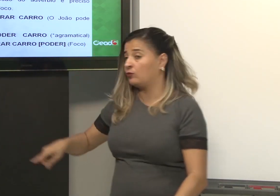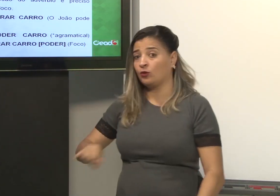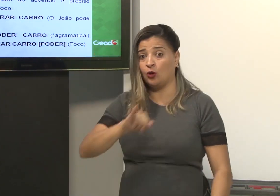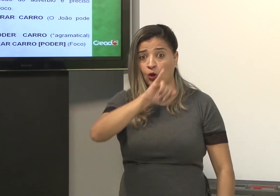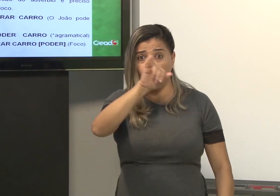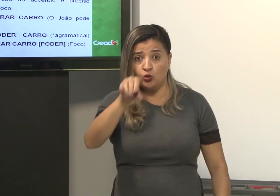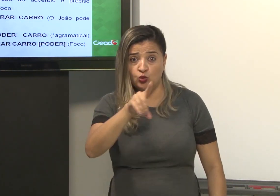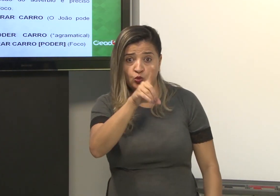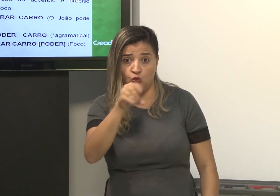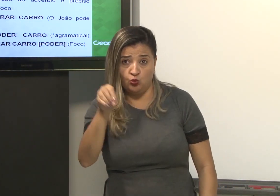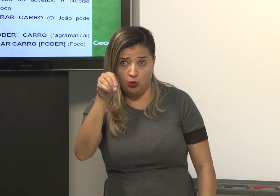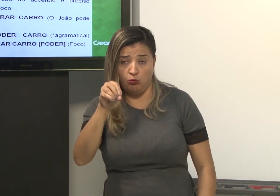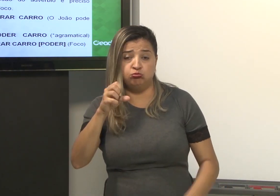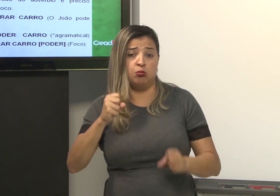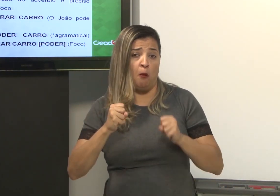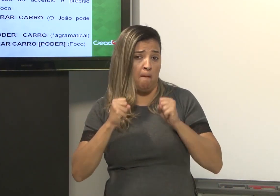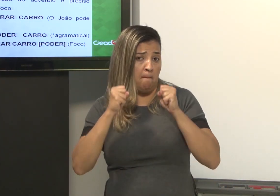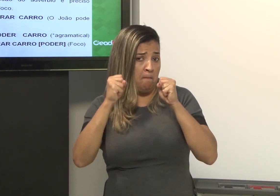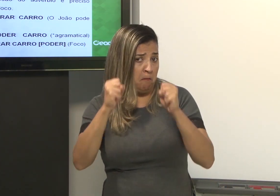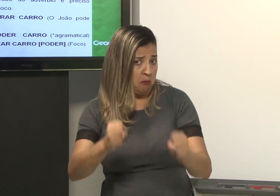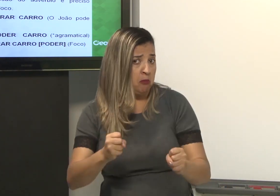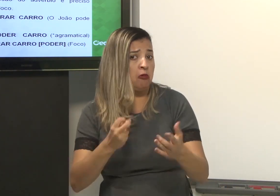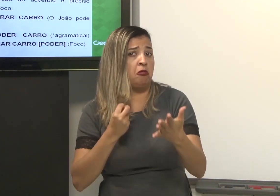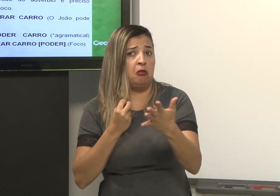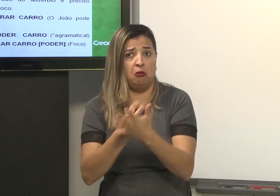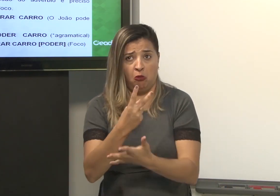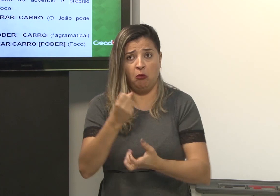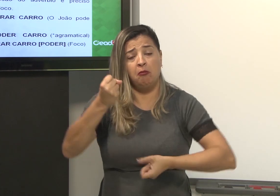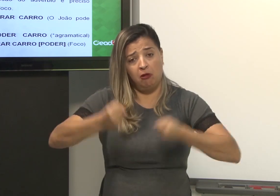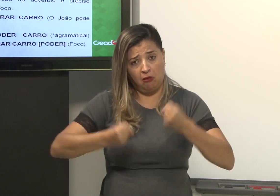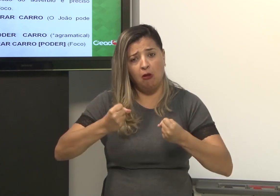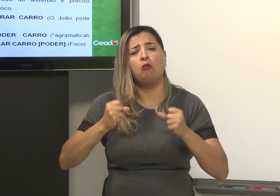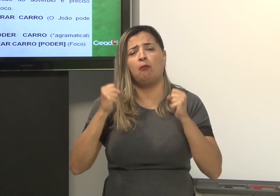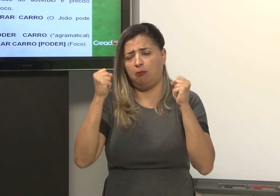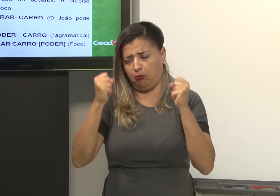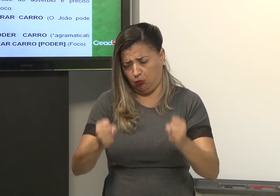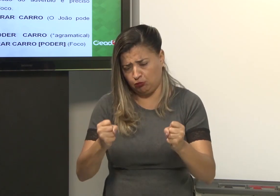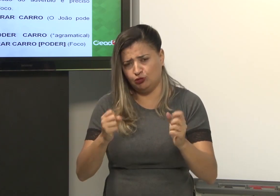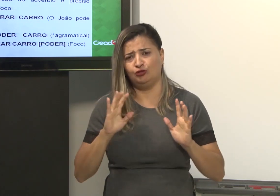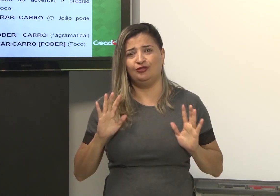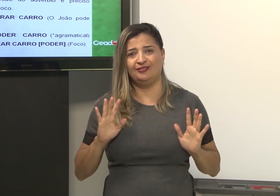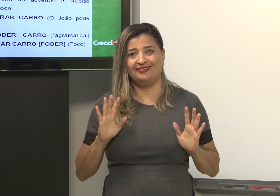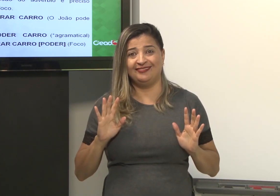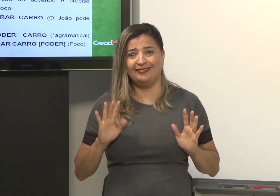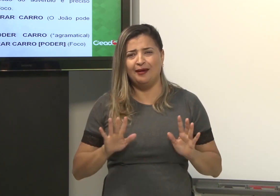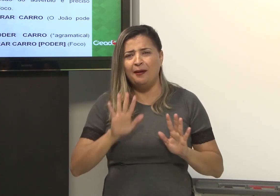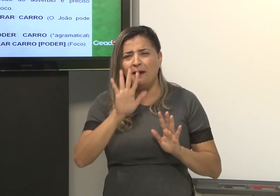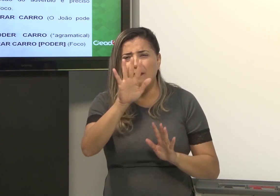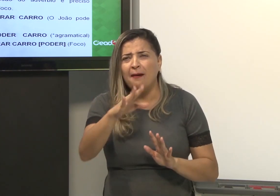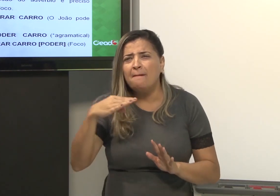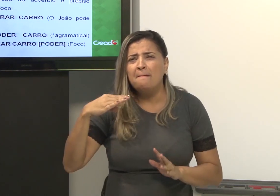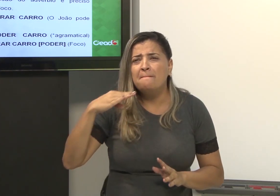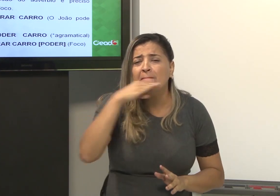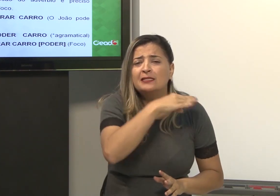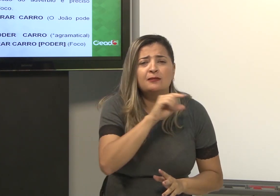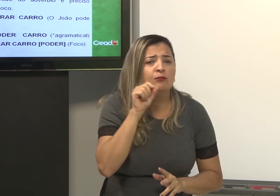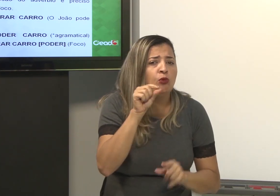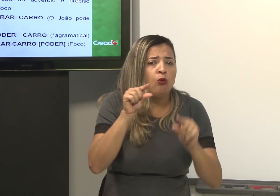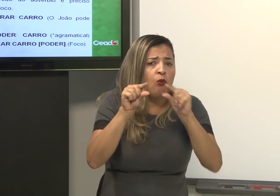Então, João pode comprar um carro. Pode. Então, perceba que nessa frase